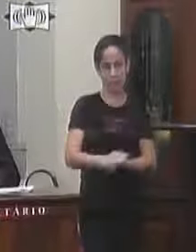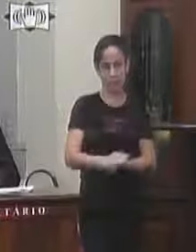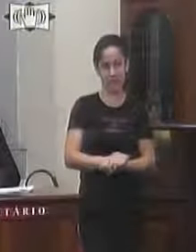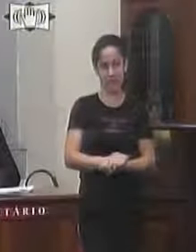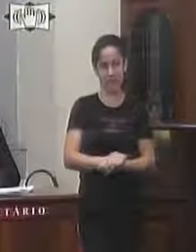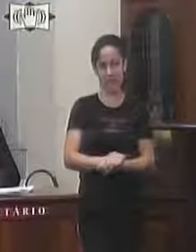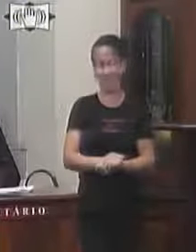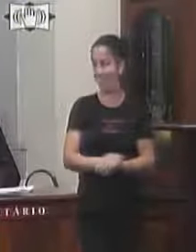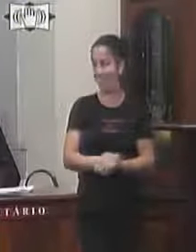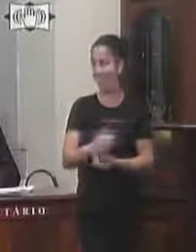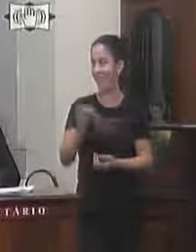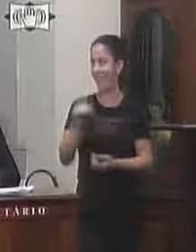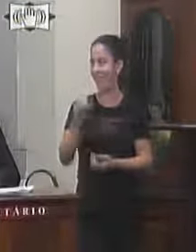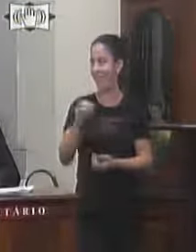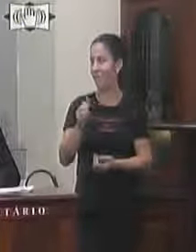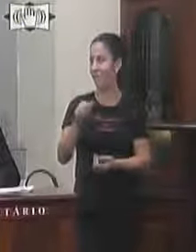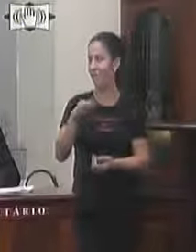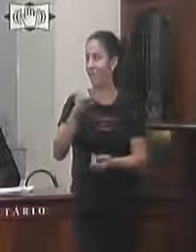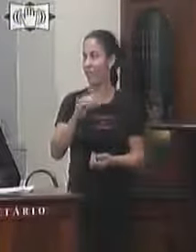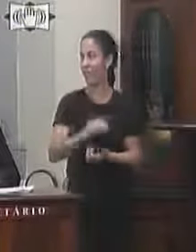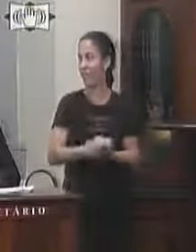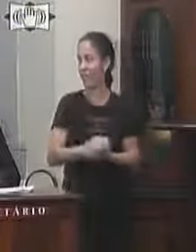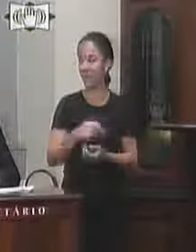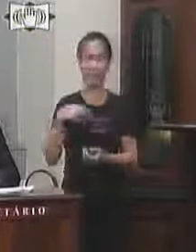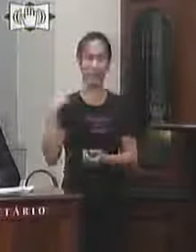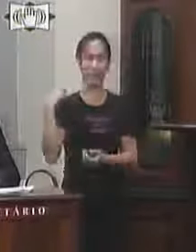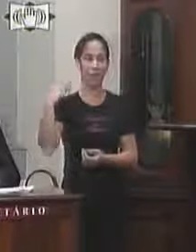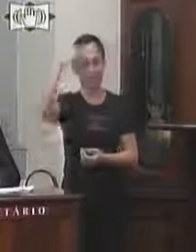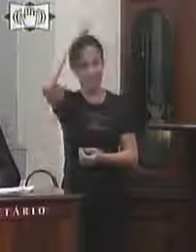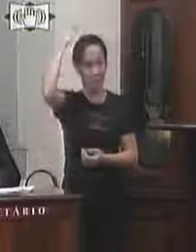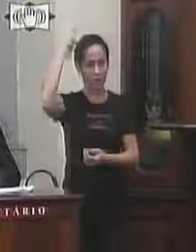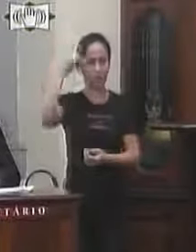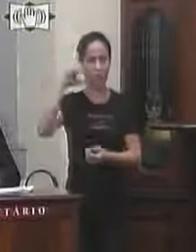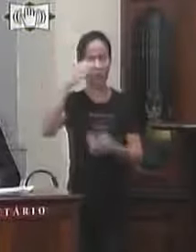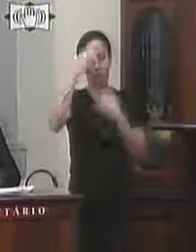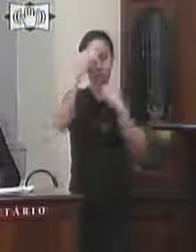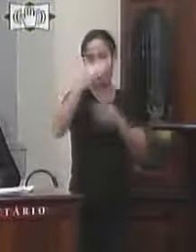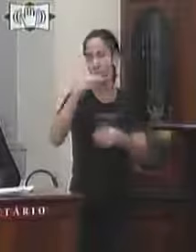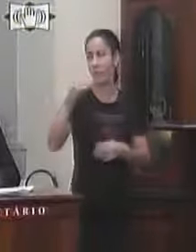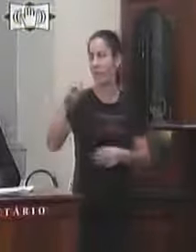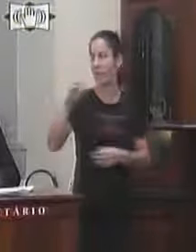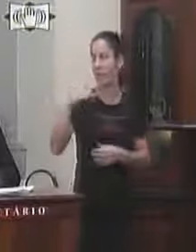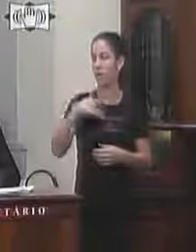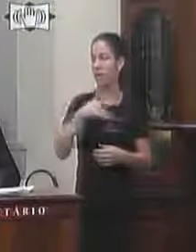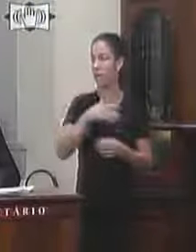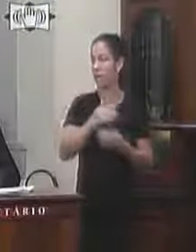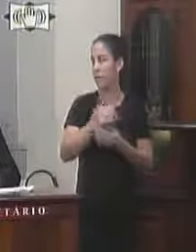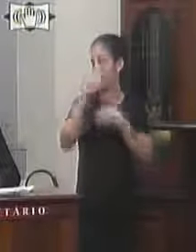Fábio Antônio Pires Jorge Marcelo de San Isabel Marcos da Silva Max